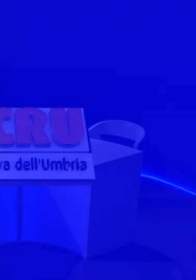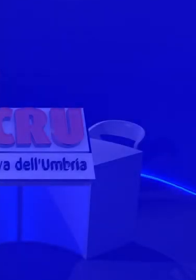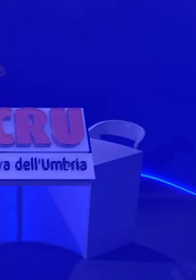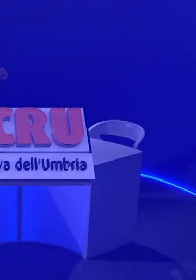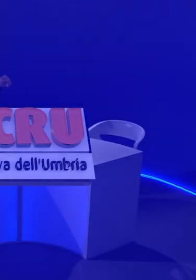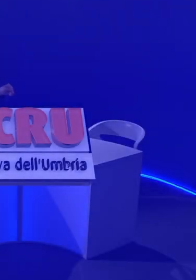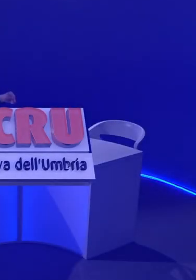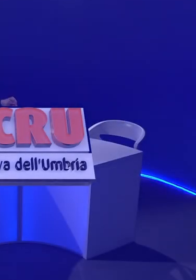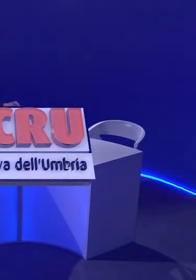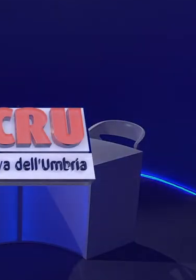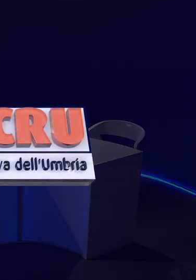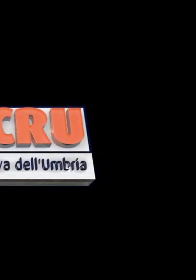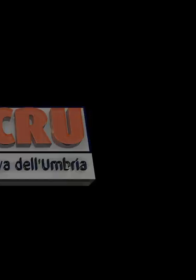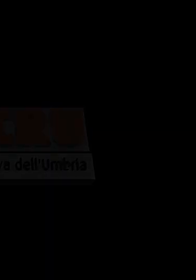Grazie投ah a